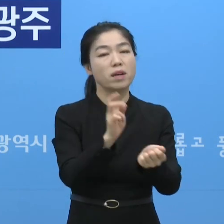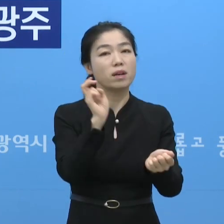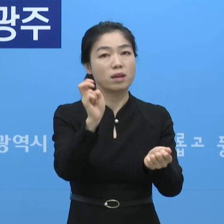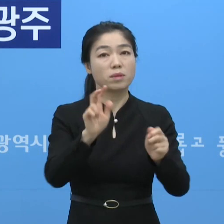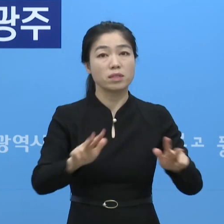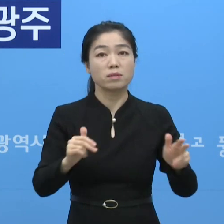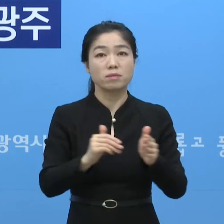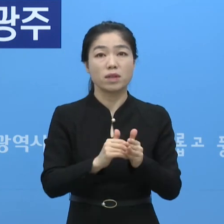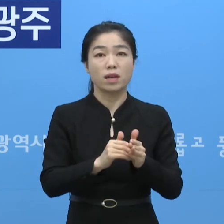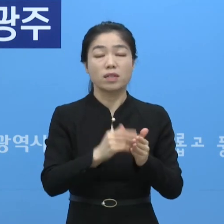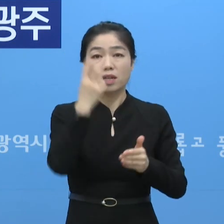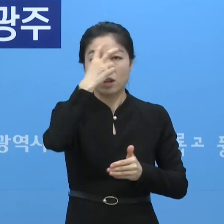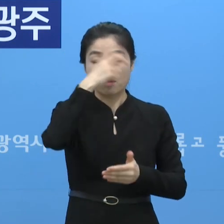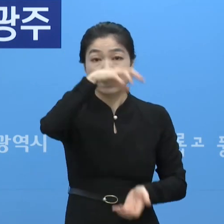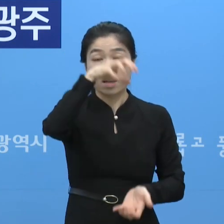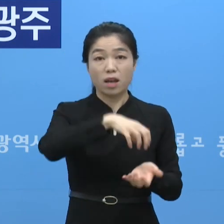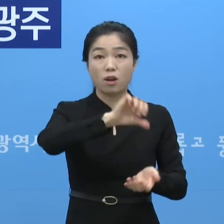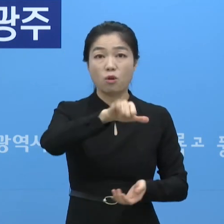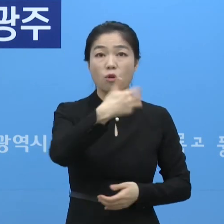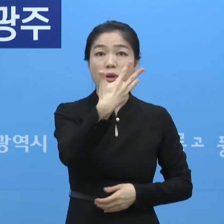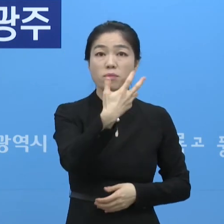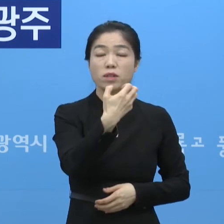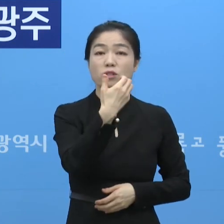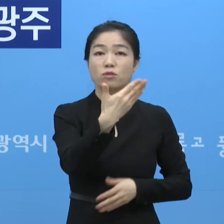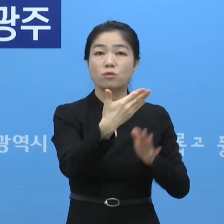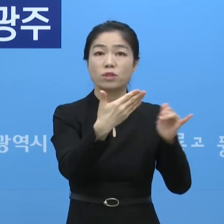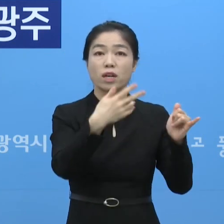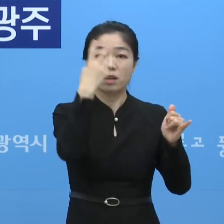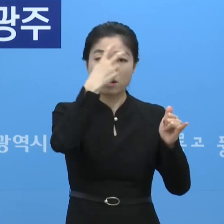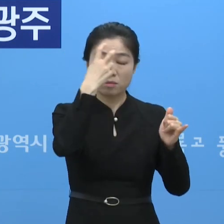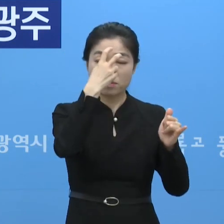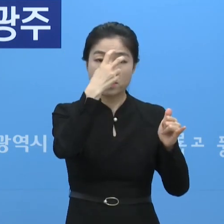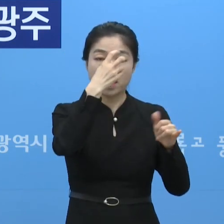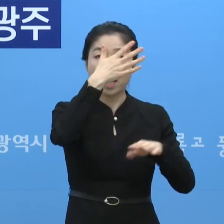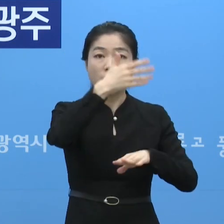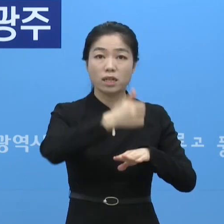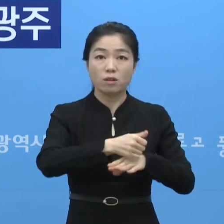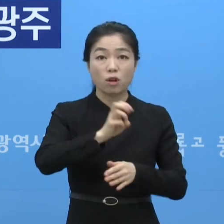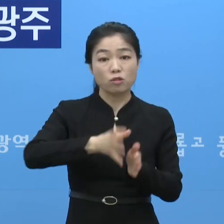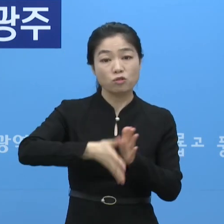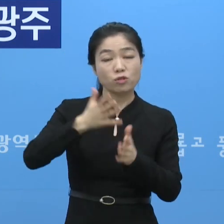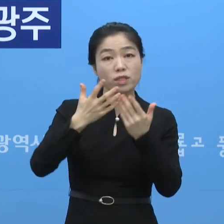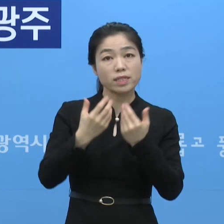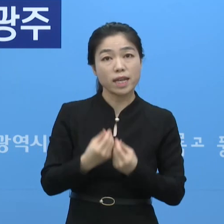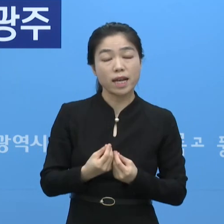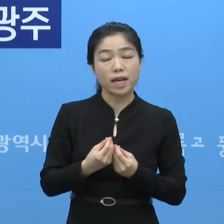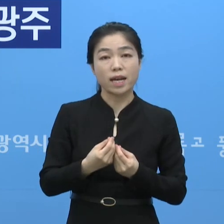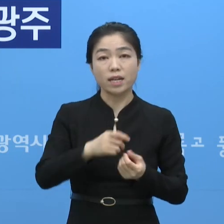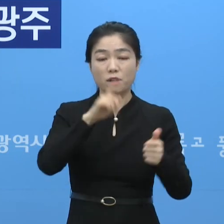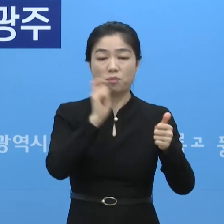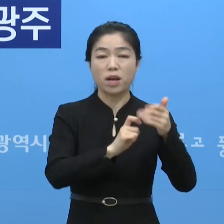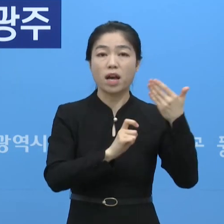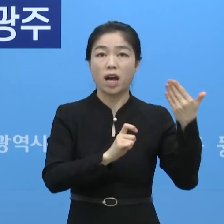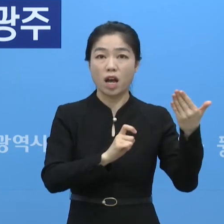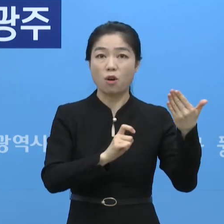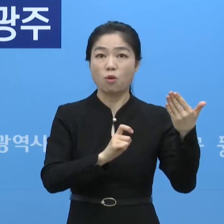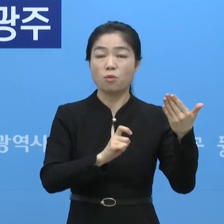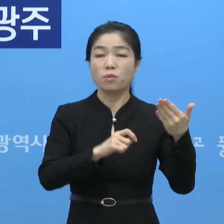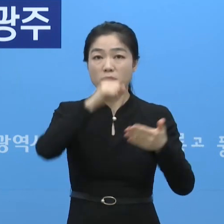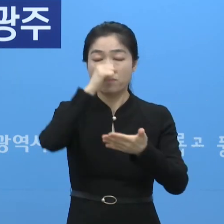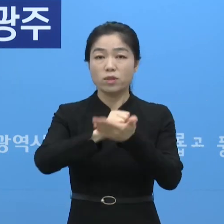그래서 이제까지 총 누적 검사는 589명 검사를 해서 우리 시의 사례로 보면 양성 9명, 음성